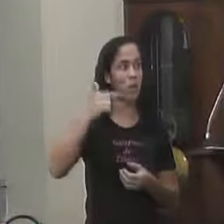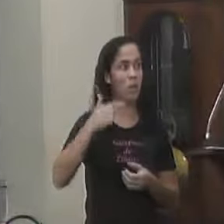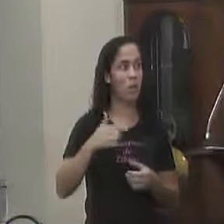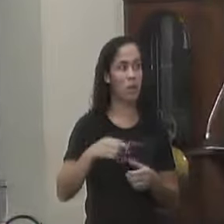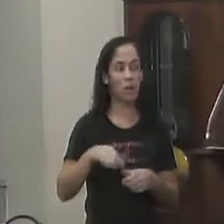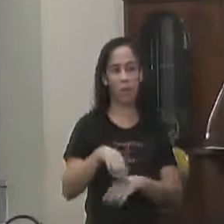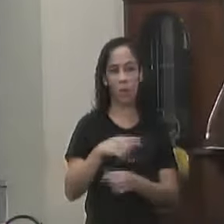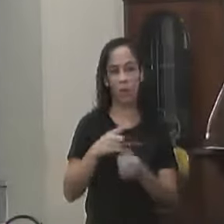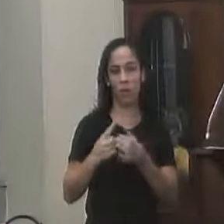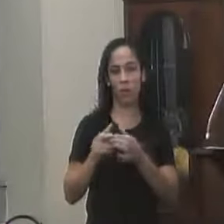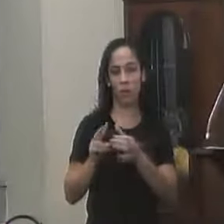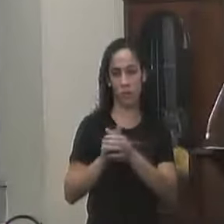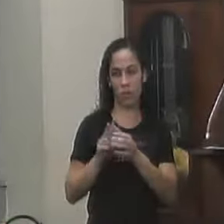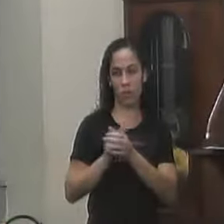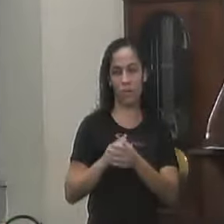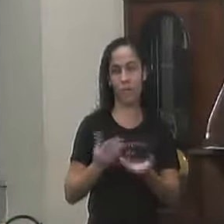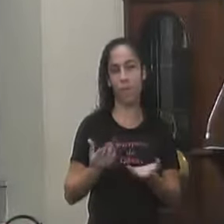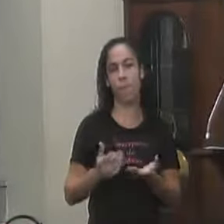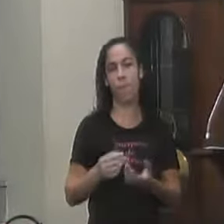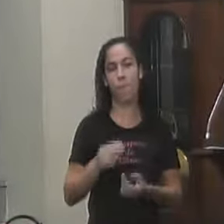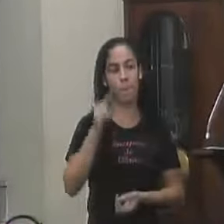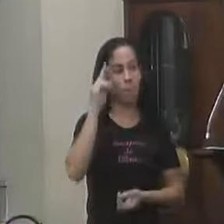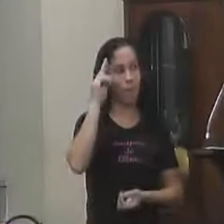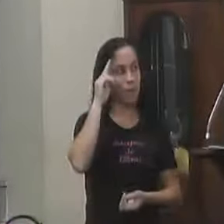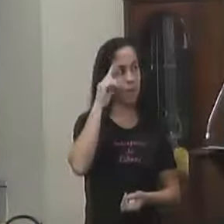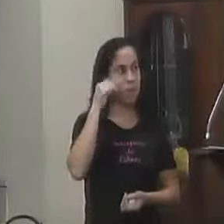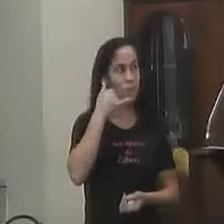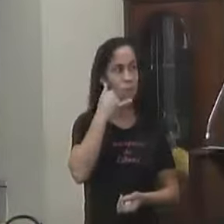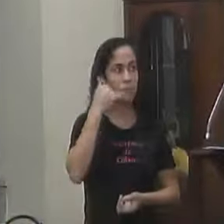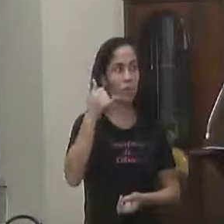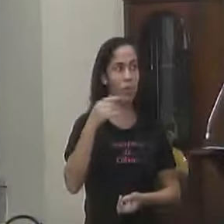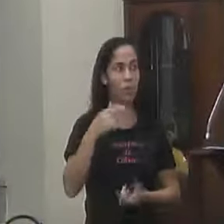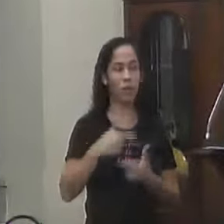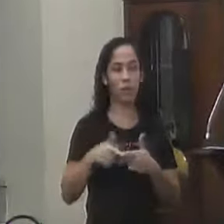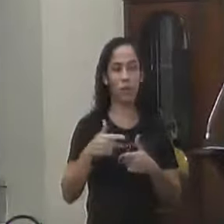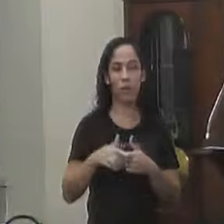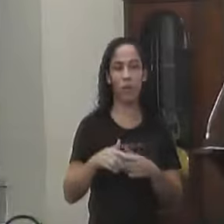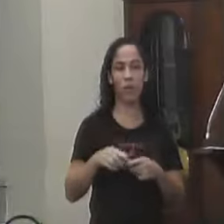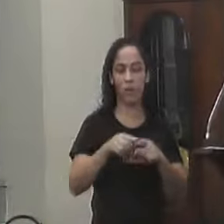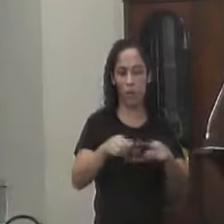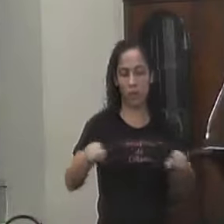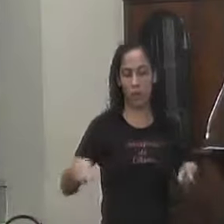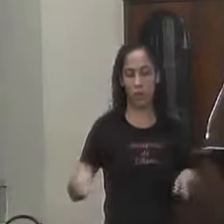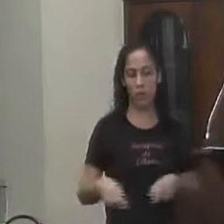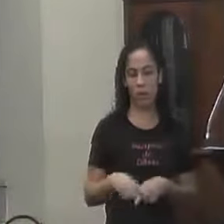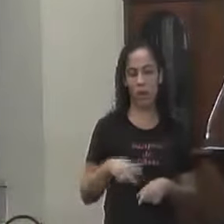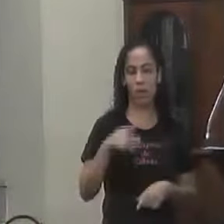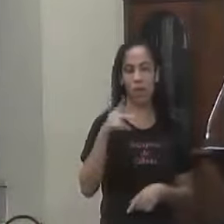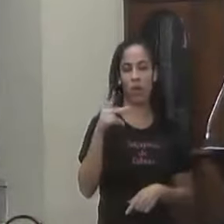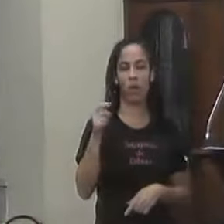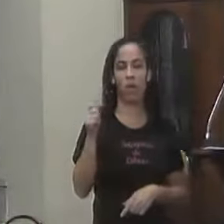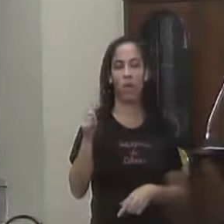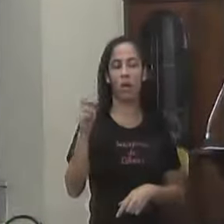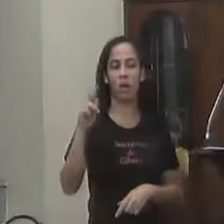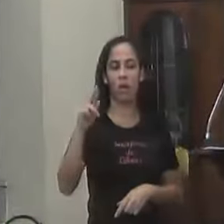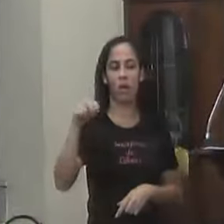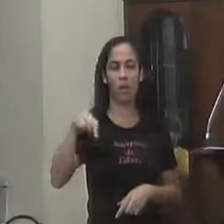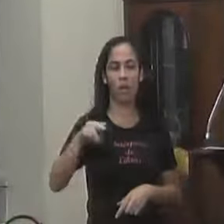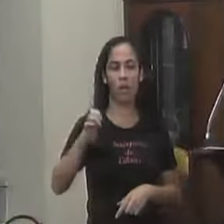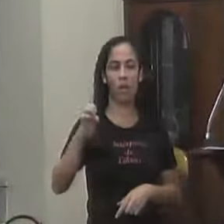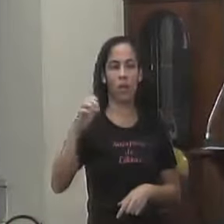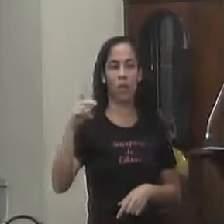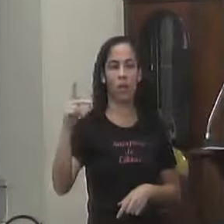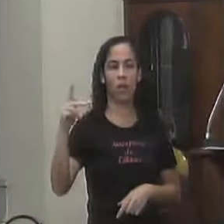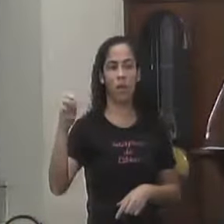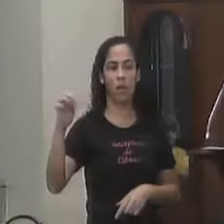cidade Na segunda-feira Eu liguei para ele Sobre o problema Lá da quadra Do Parque Tentanha Os moradores Estavam reclamando